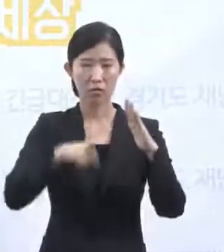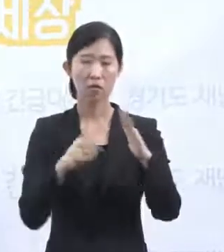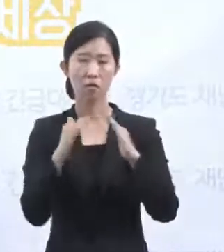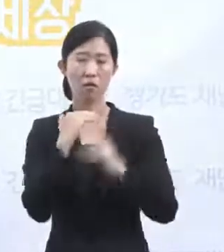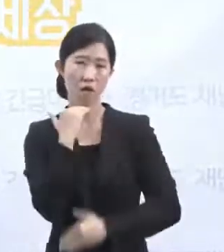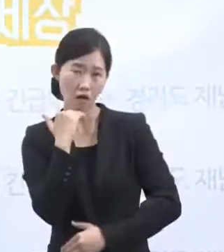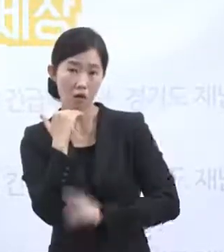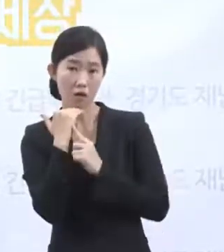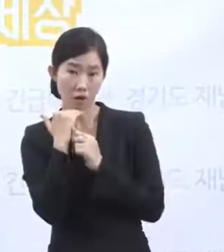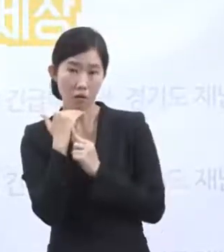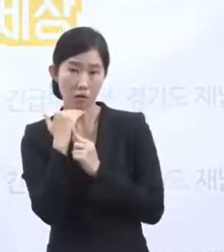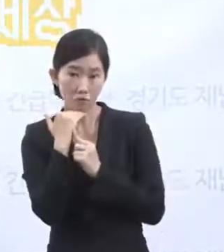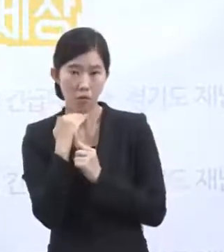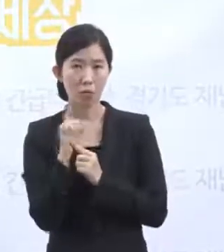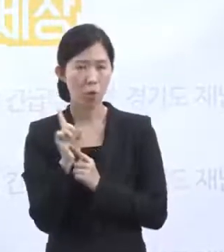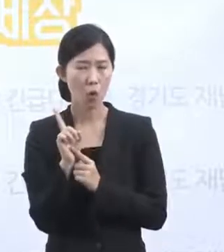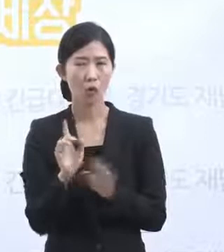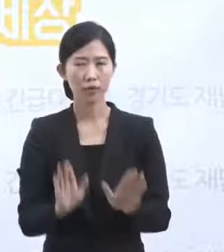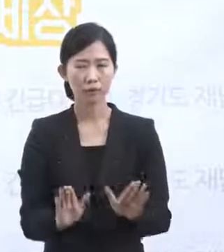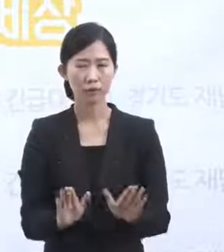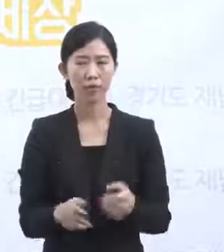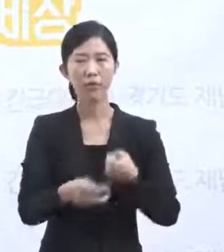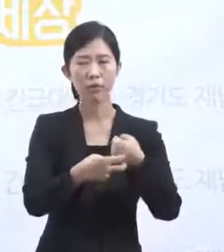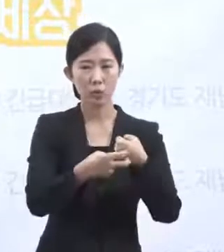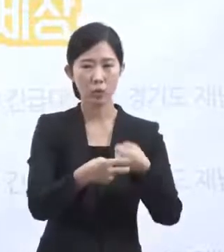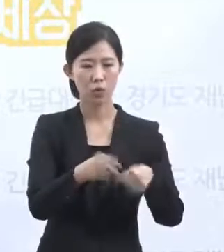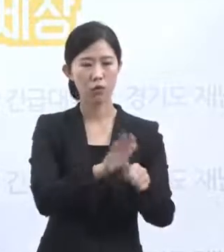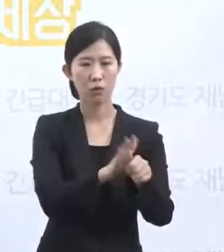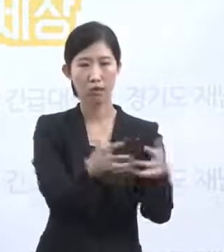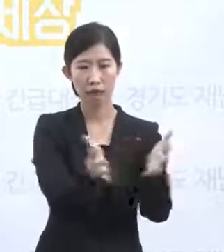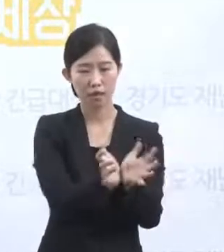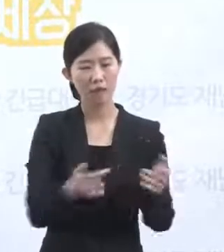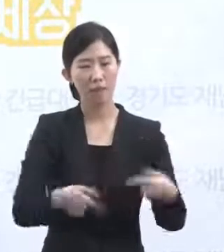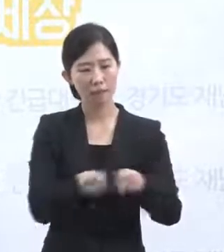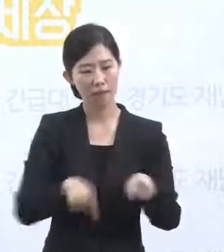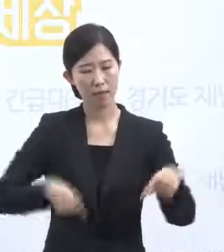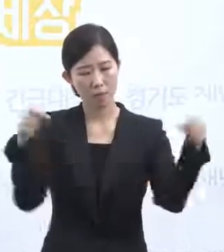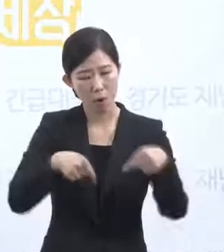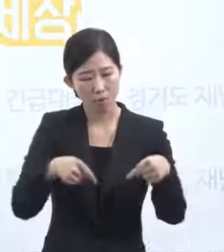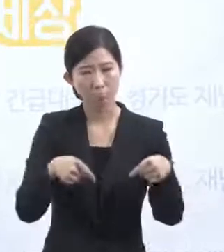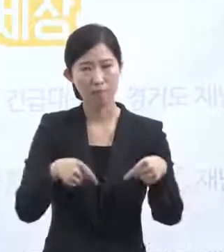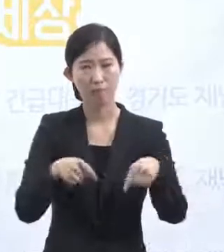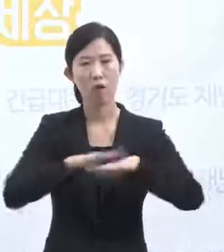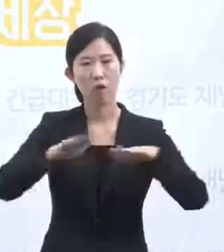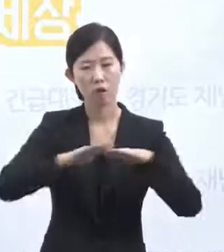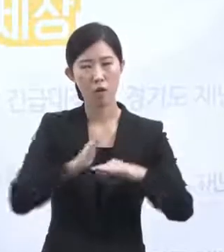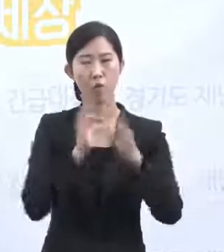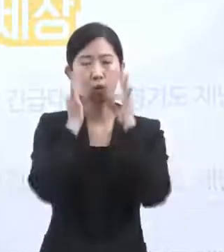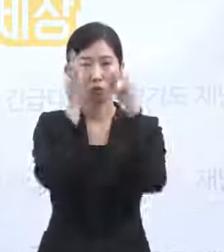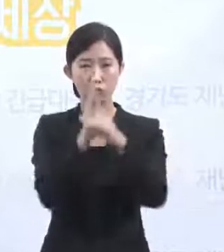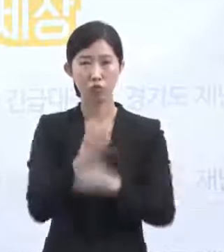1차적으로는 이오지자체와 같이 협력해서 풀어가고 있고 정부와 협력해서 풀어가고 있습니다. 너무 걱정하지 마시고